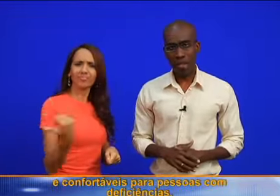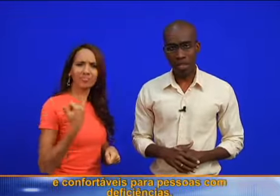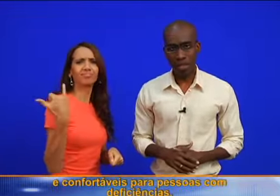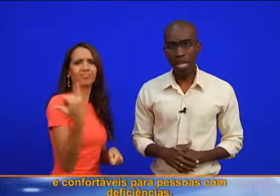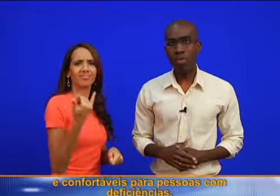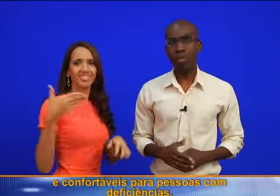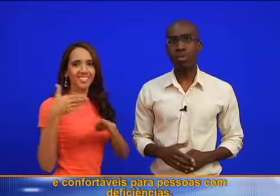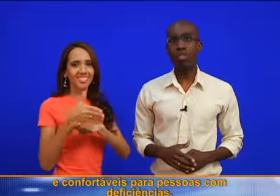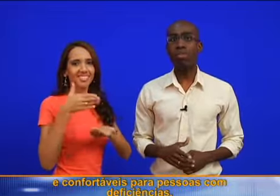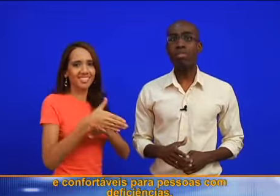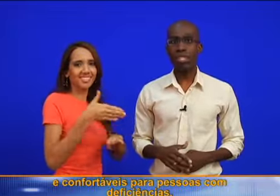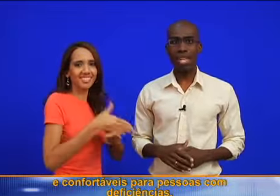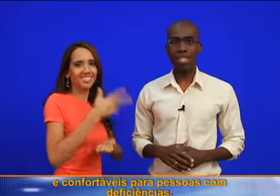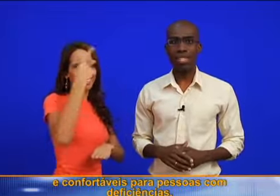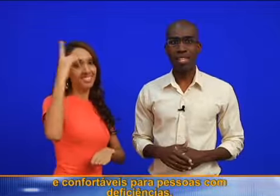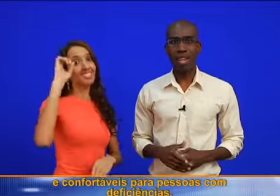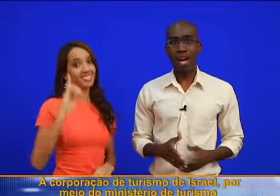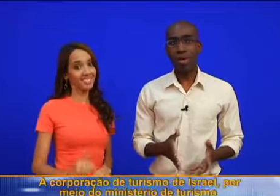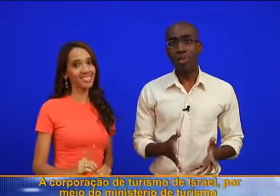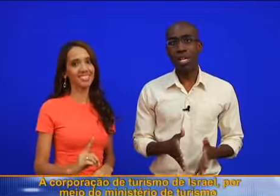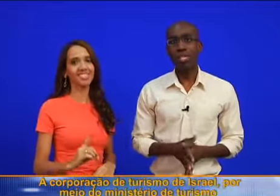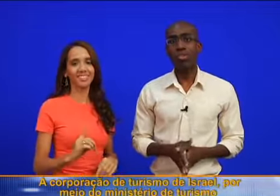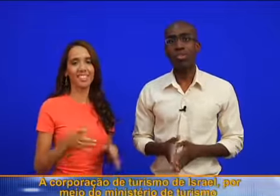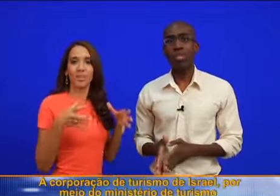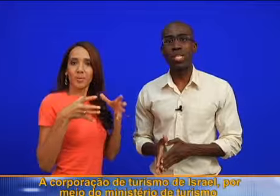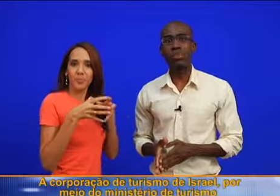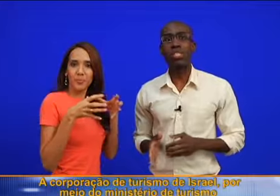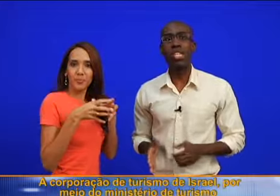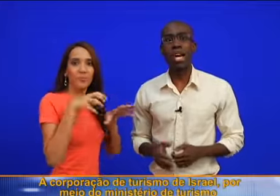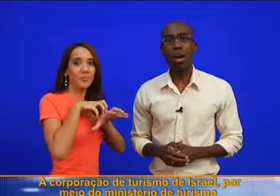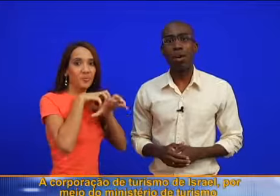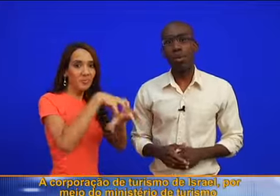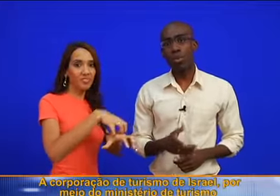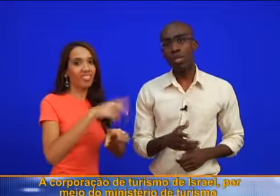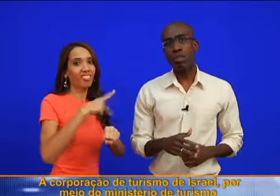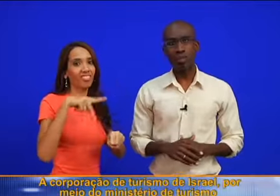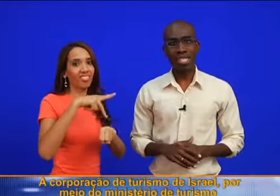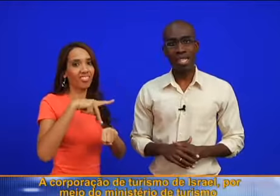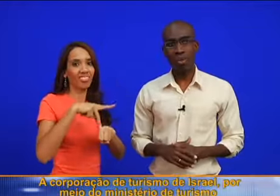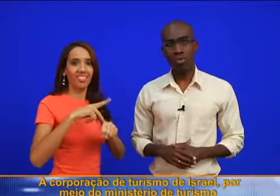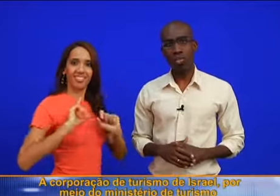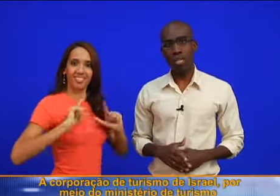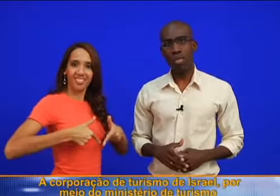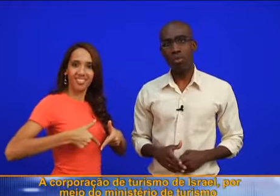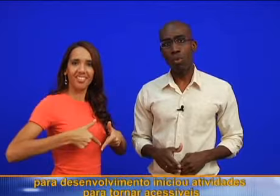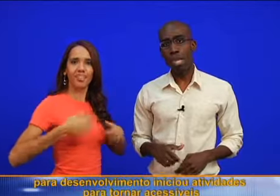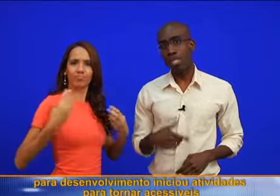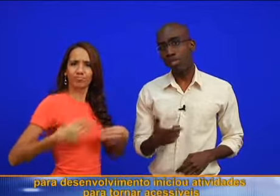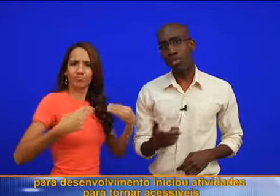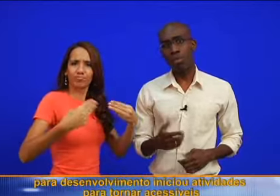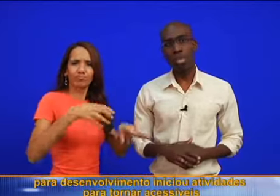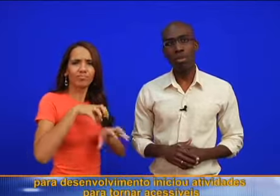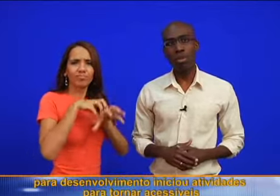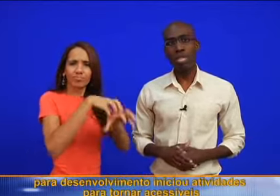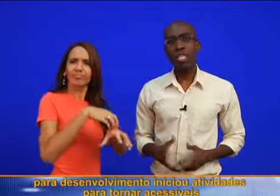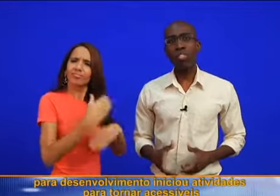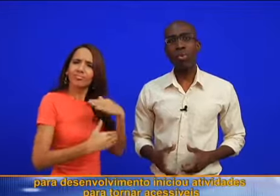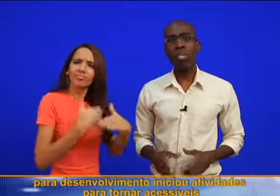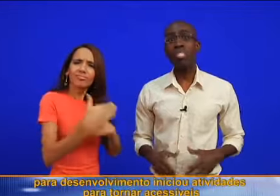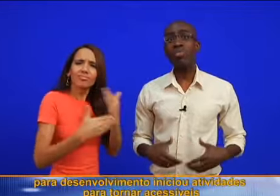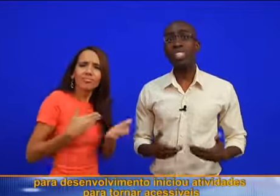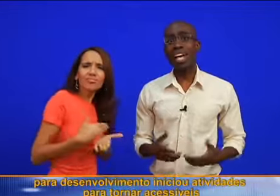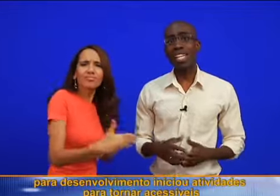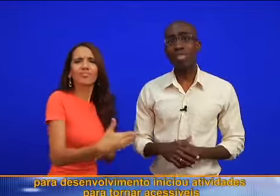confortáveis para pessoas com deficiências. A Corporação de Turismo de Israel, por meio do Ministério de Turismo para Desenvolvimento,